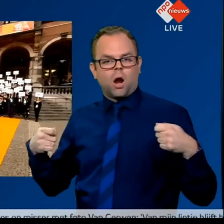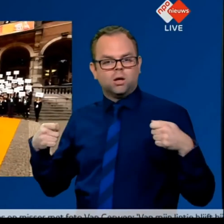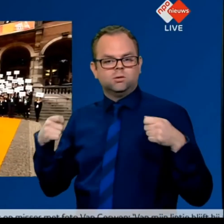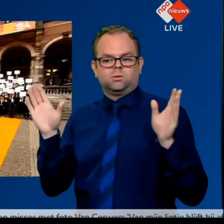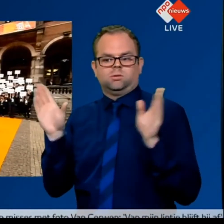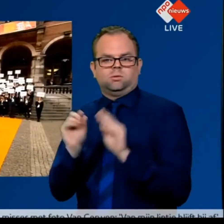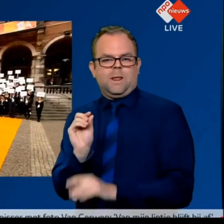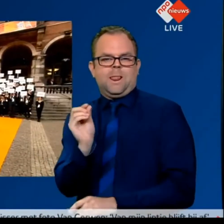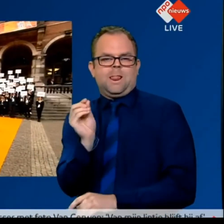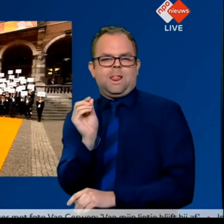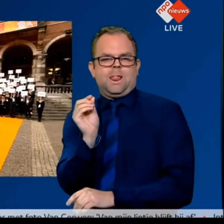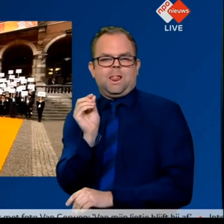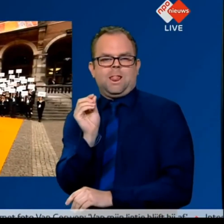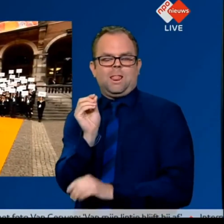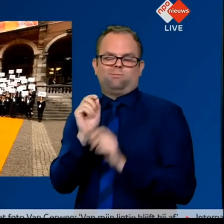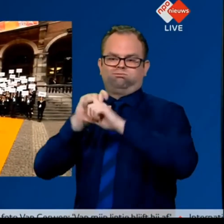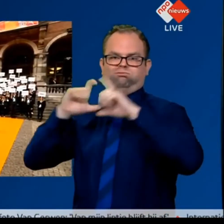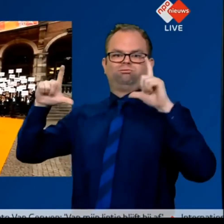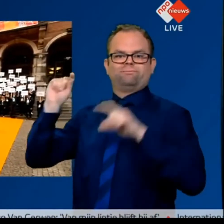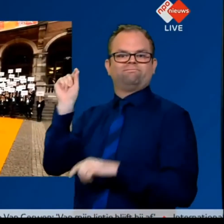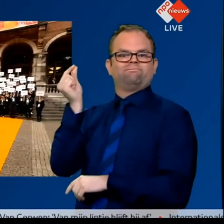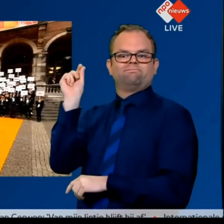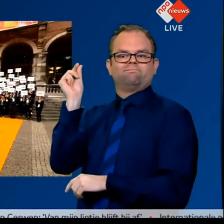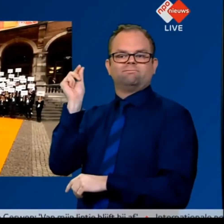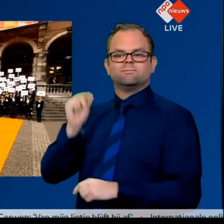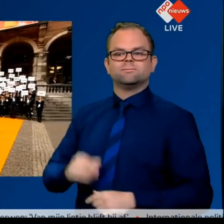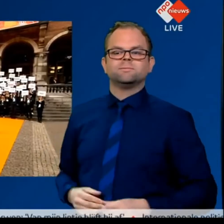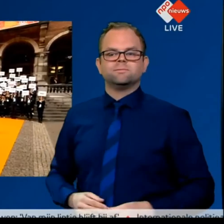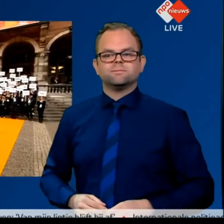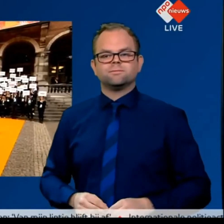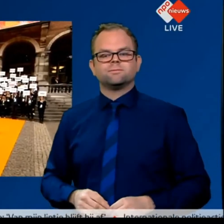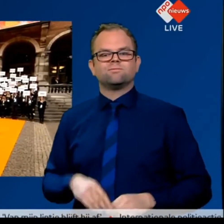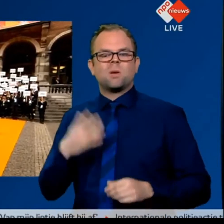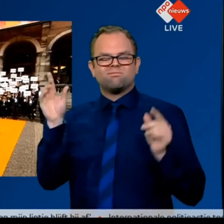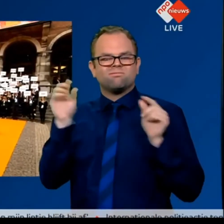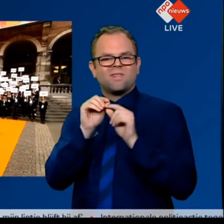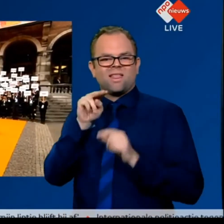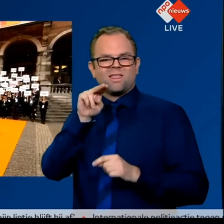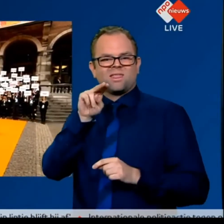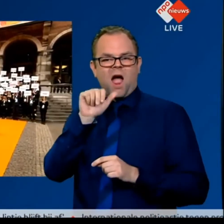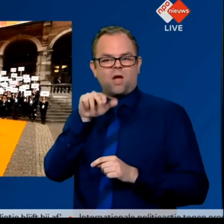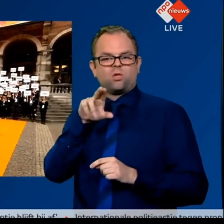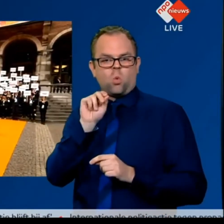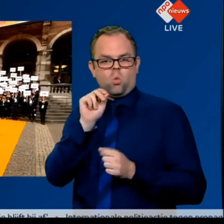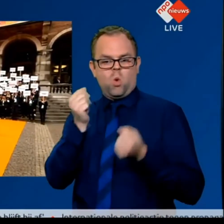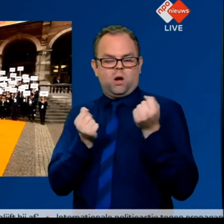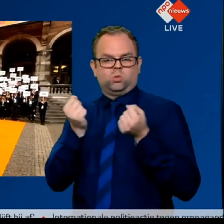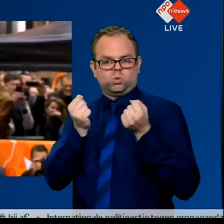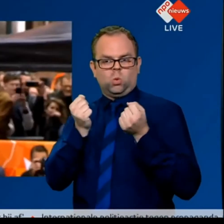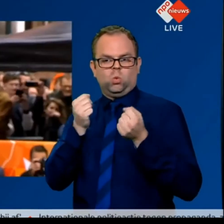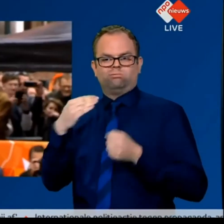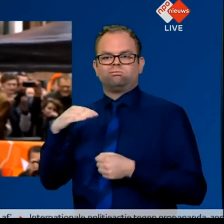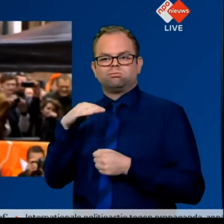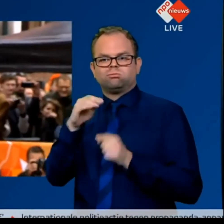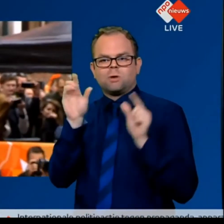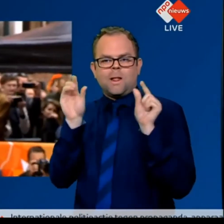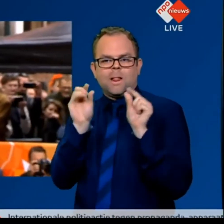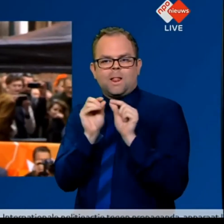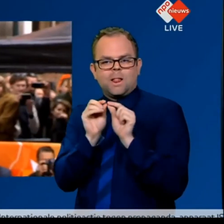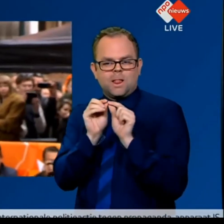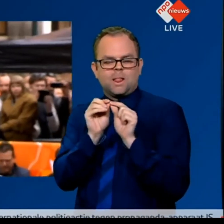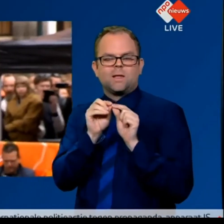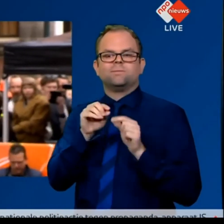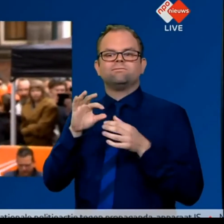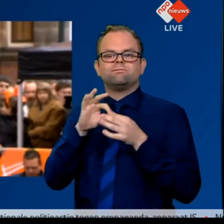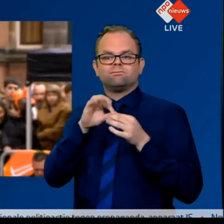Dit is een nano-auto met nanomotoren. En die nanomotoren, die zitten